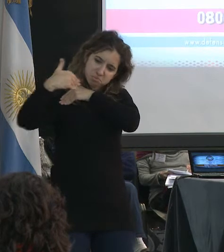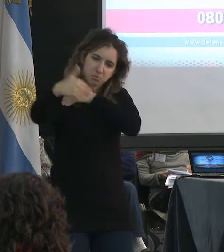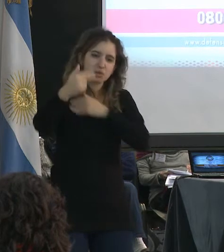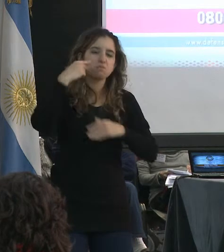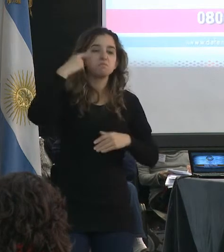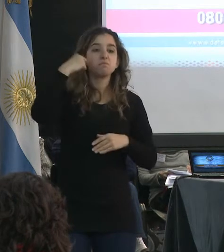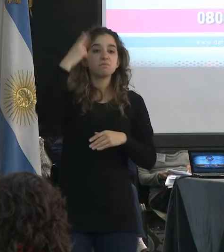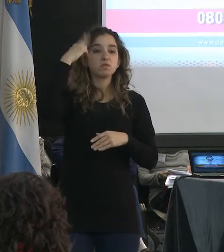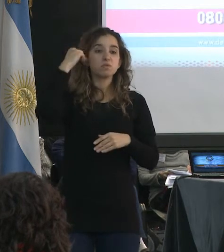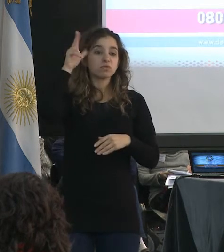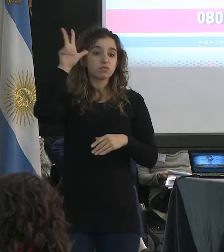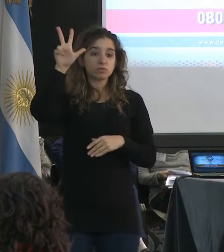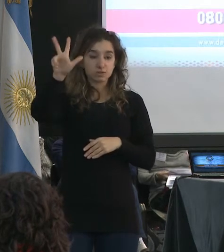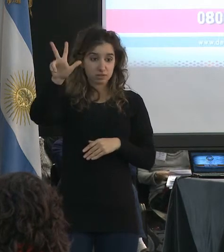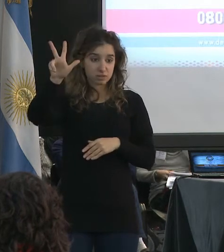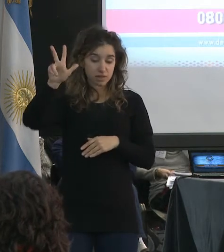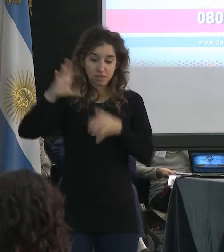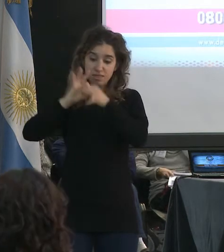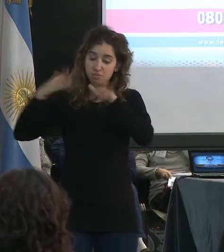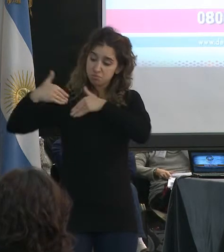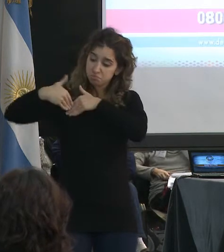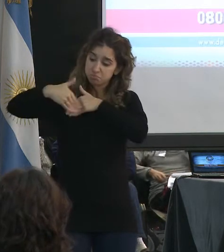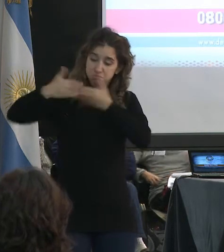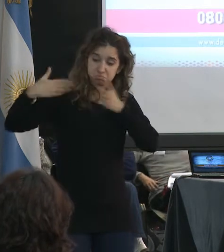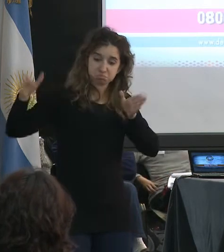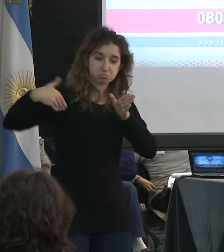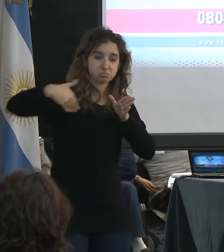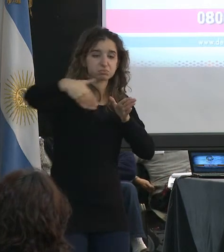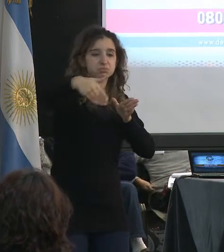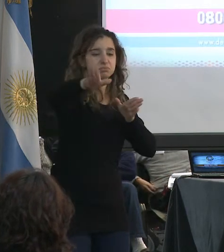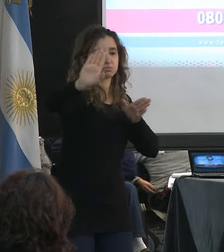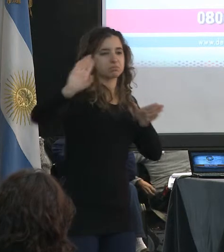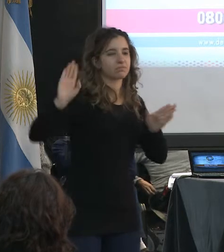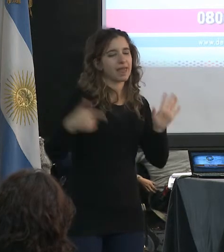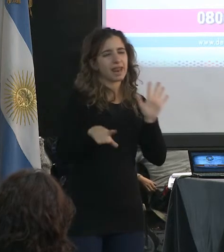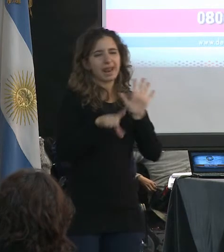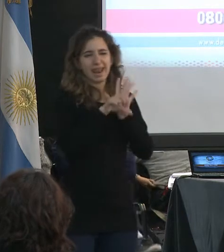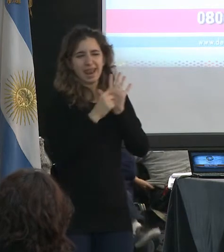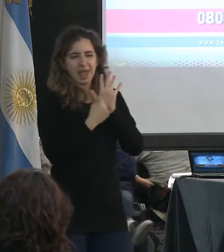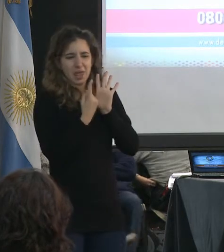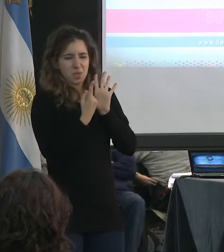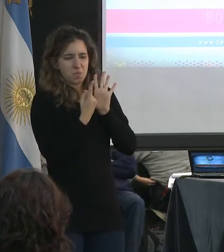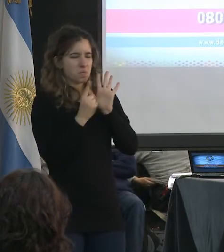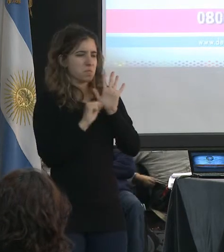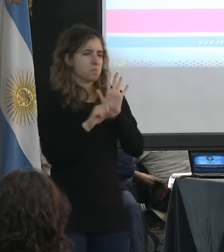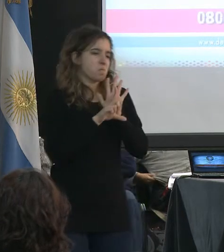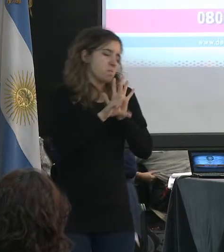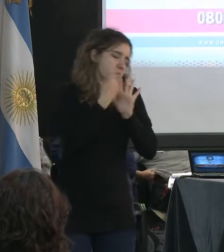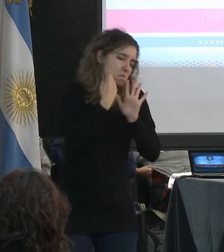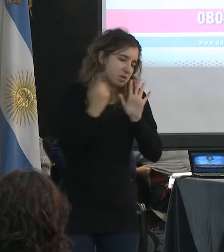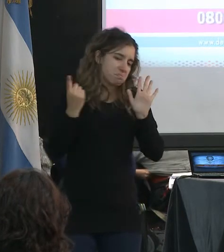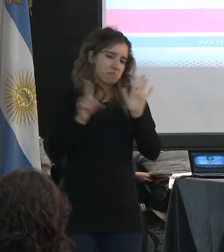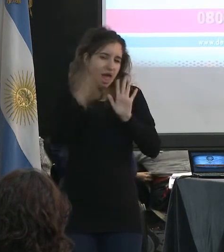1983, donde los políticos dieron rienda suelta, más allá de una ley de la dictadura, era una ley.